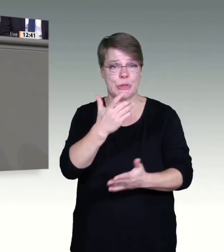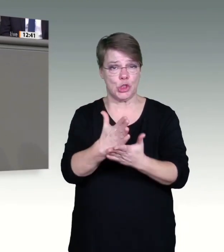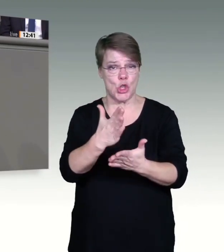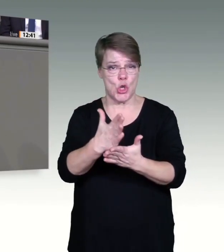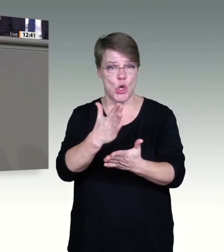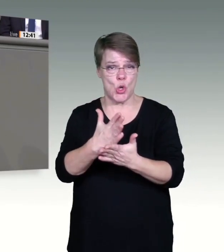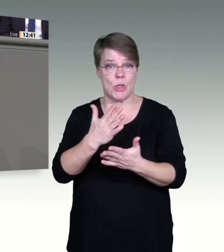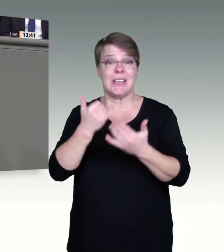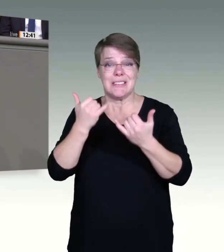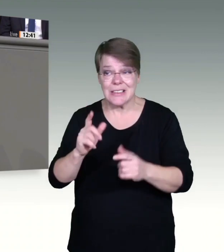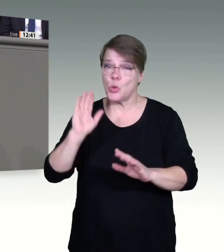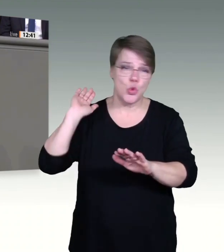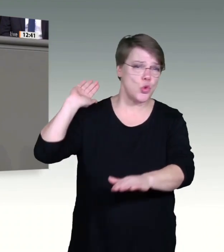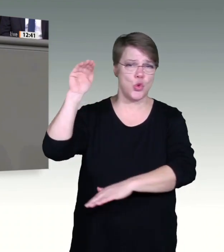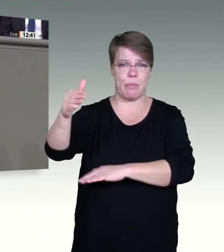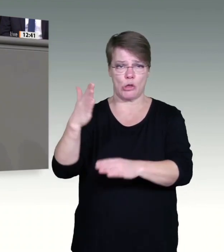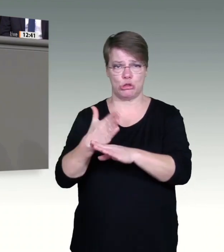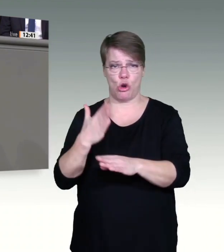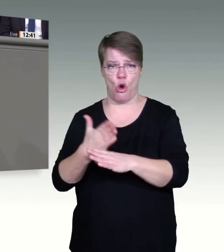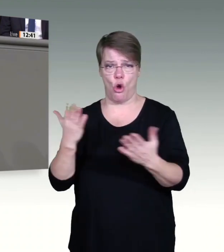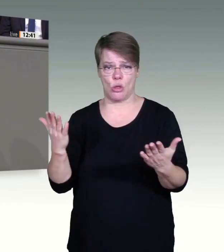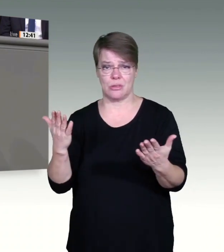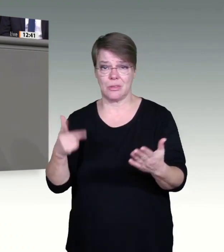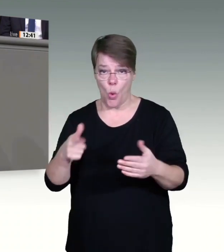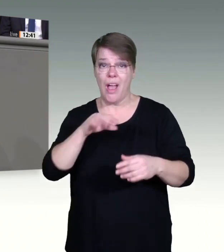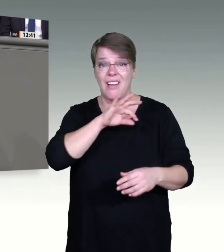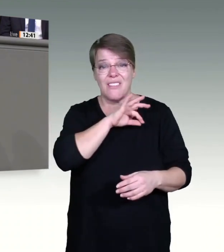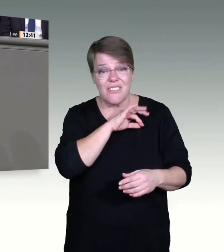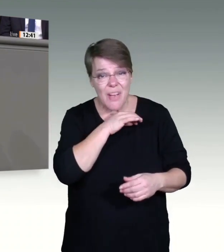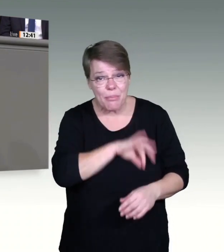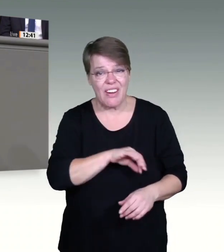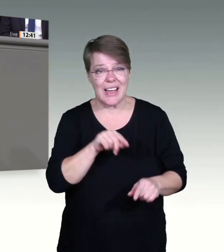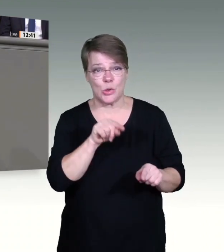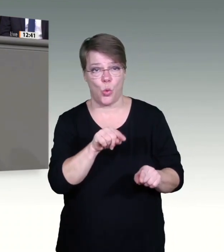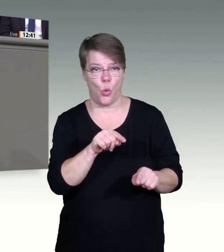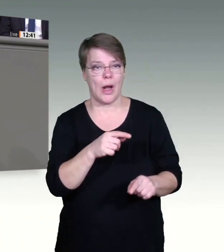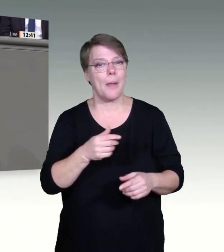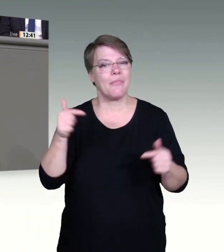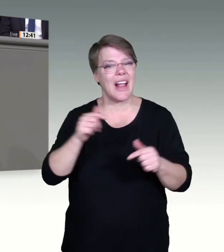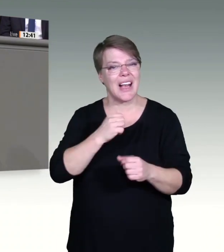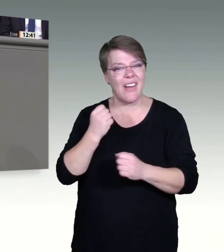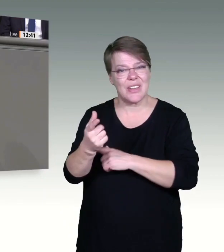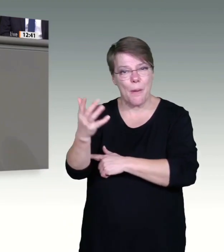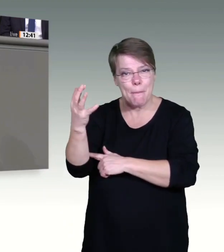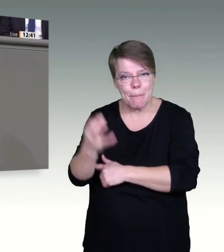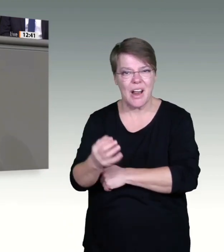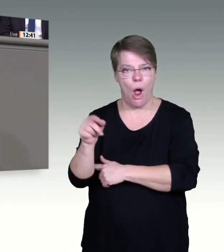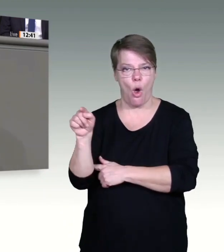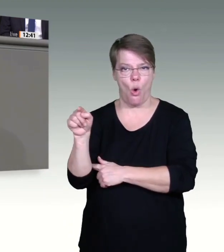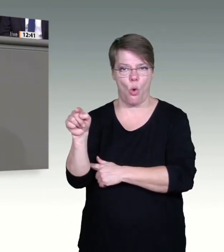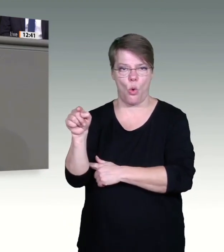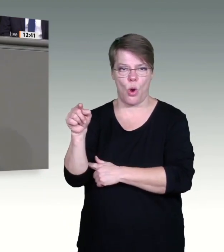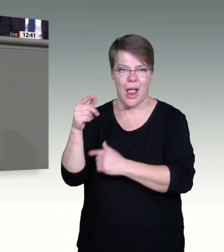dauerhafte Lösungen. Zweitens muss klar sein, dass die Regelung das Problem der vierten Welle nicht löst. Und statt